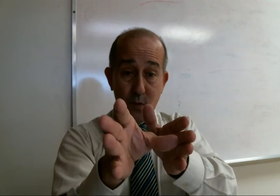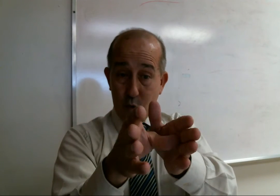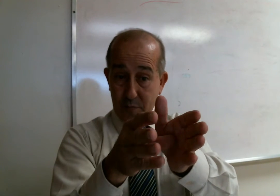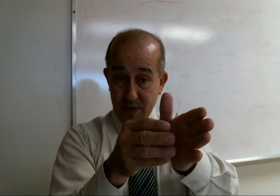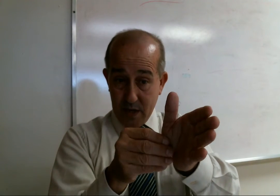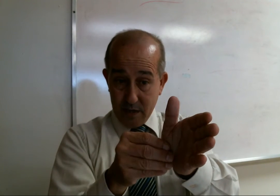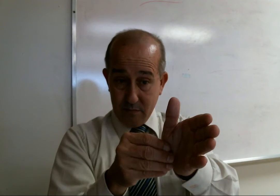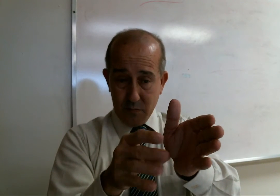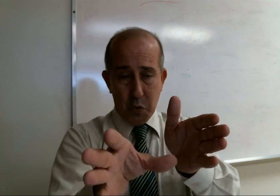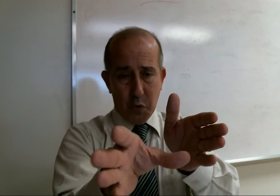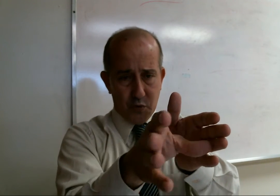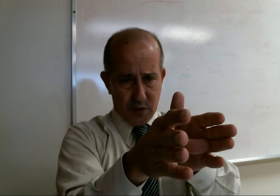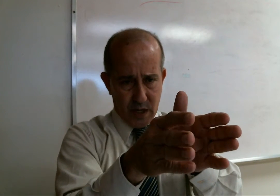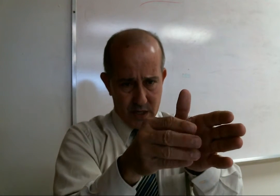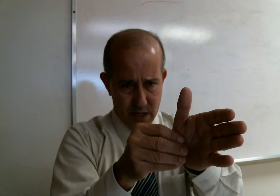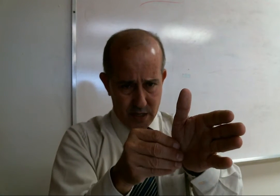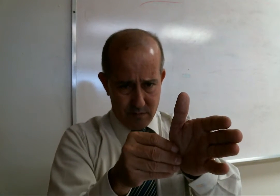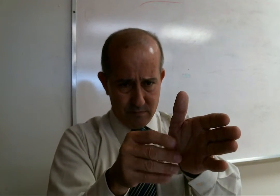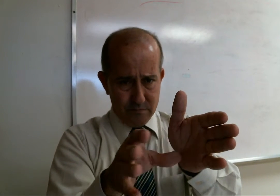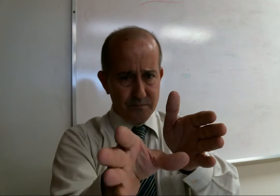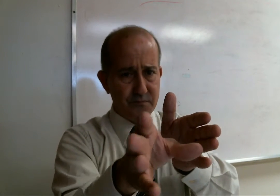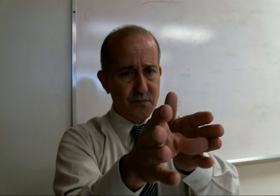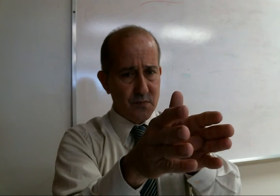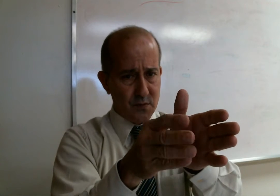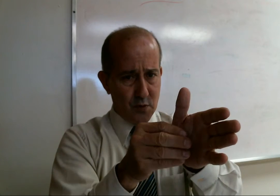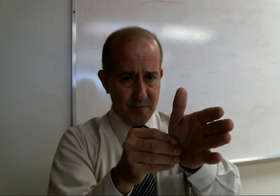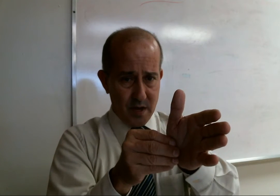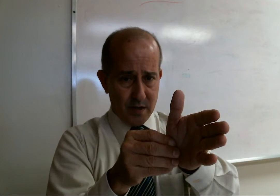copiar, o contagiar, copiar,